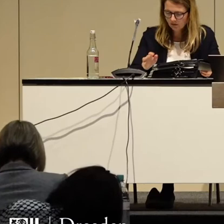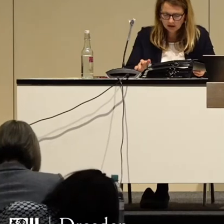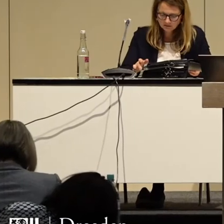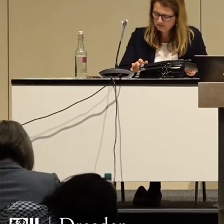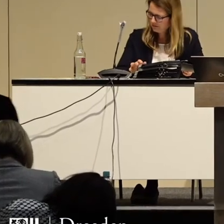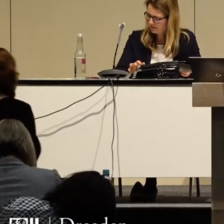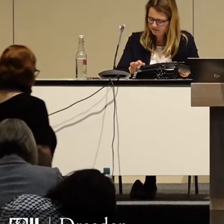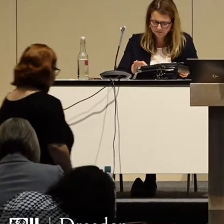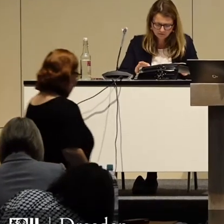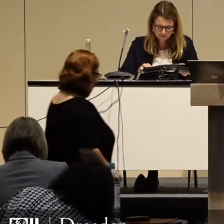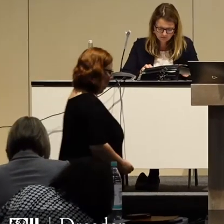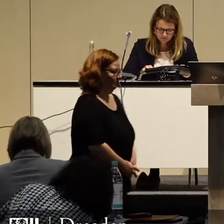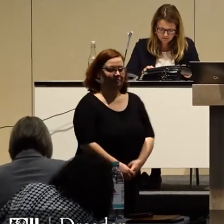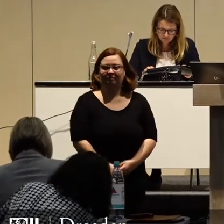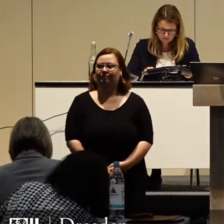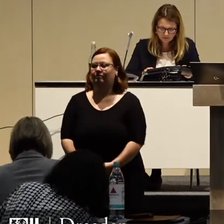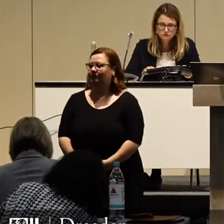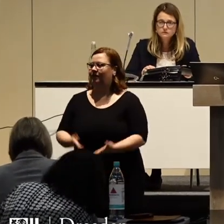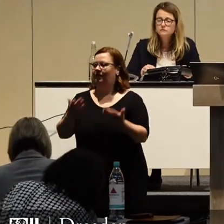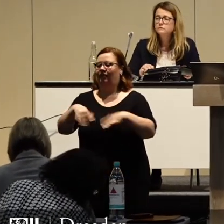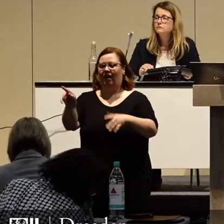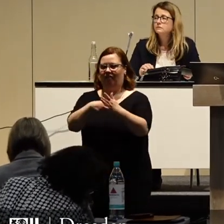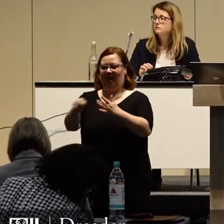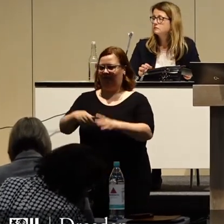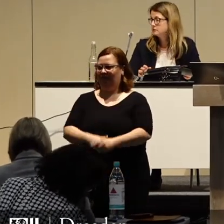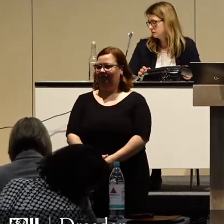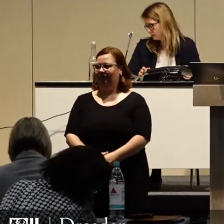Als nächste Fraktion sind die Freien Wille an der Reihe, Herr Genschmer.